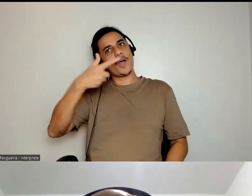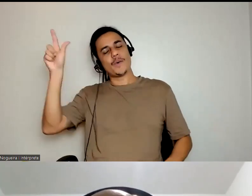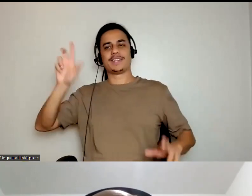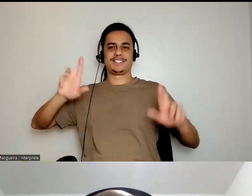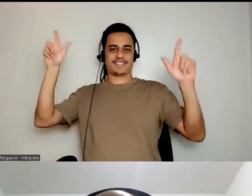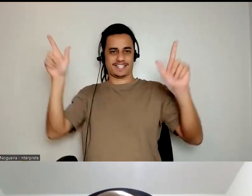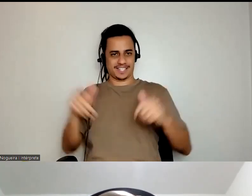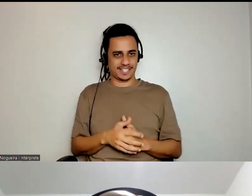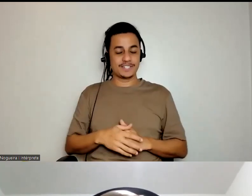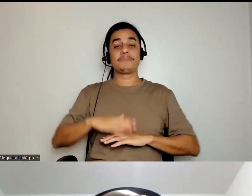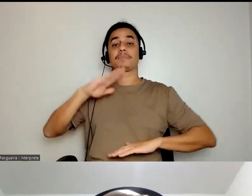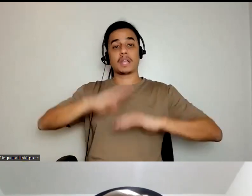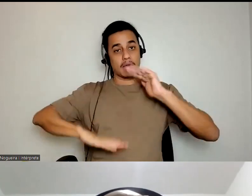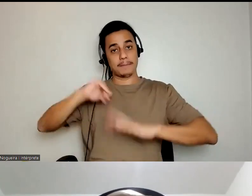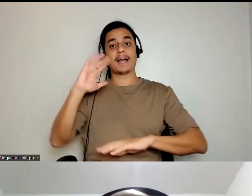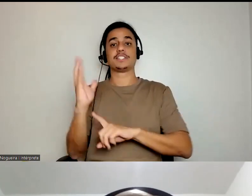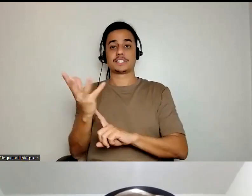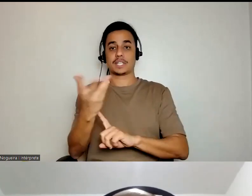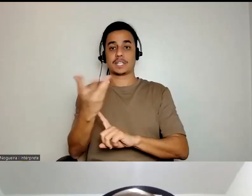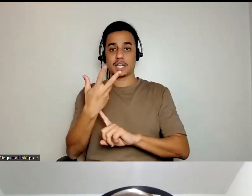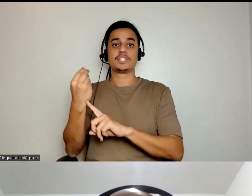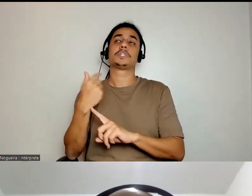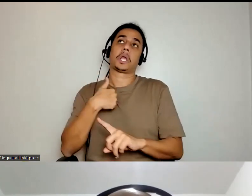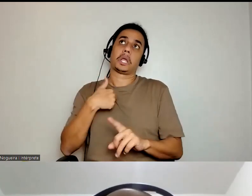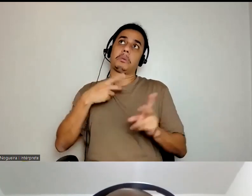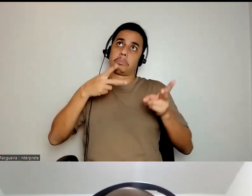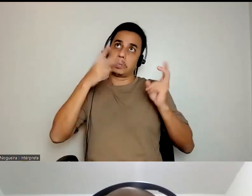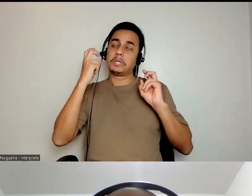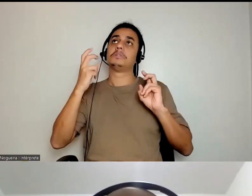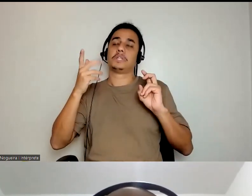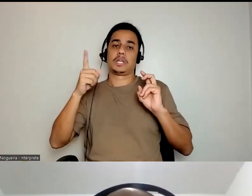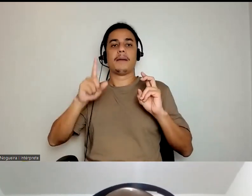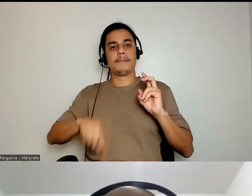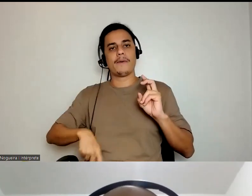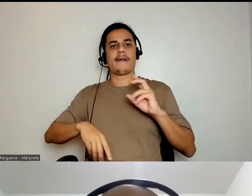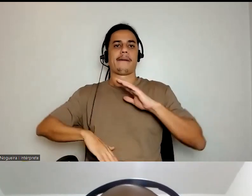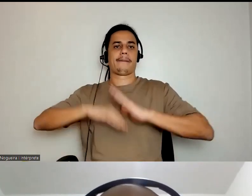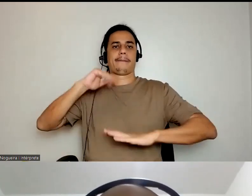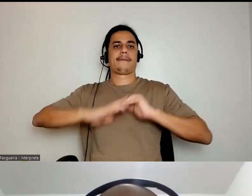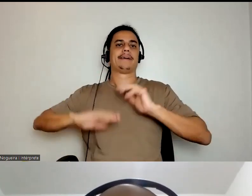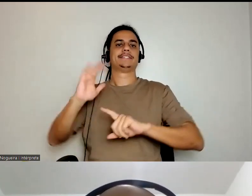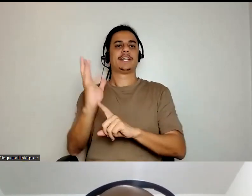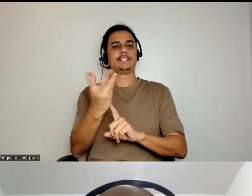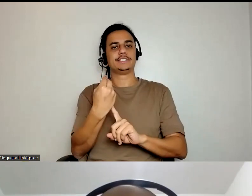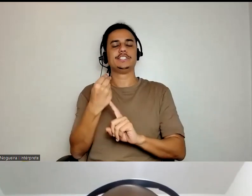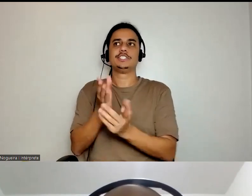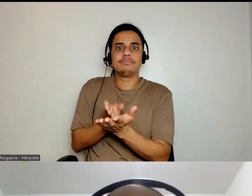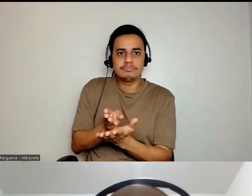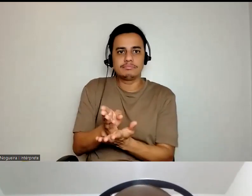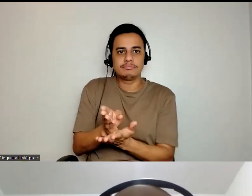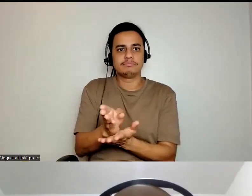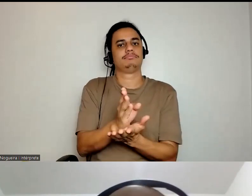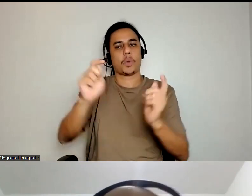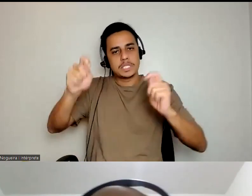aí a prática artística acaba sendo sempre uma, eu vejo, né, a prática artística como essa linha, né, essa